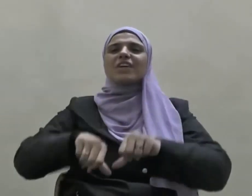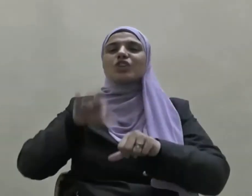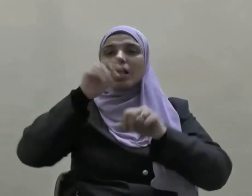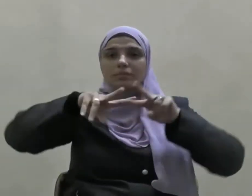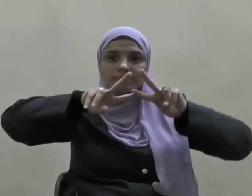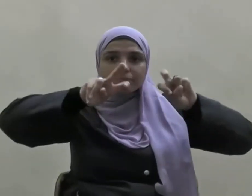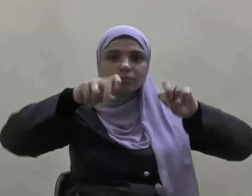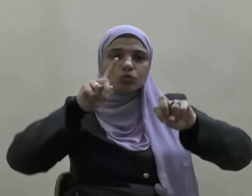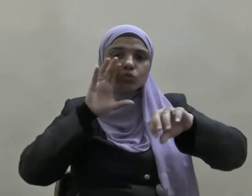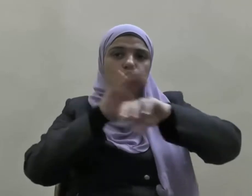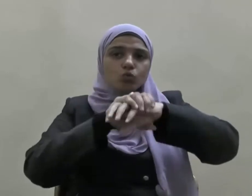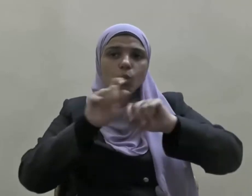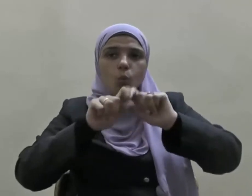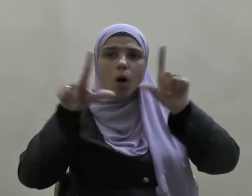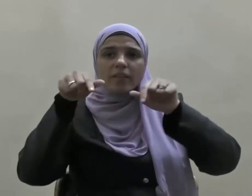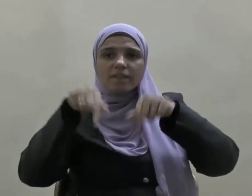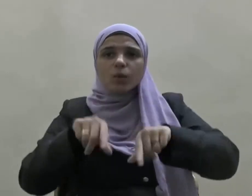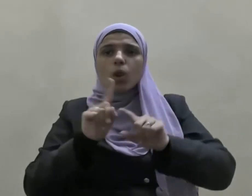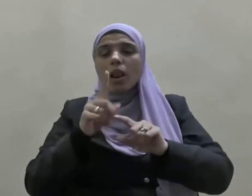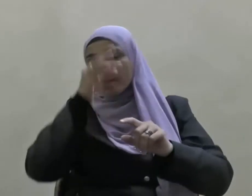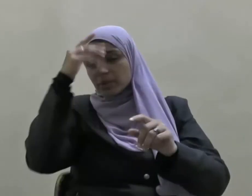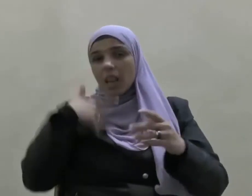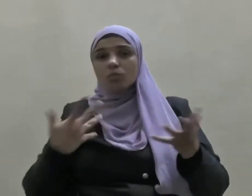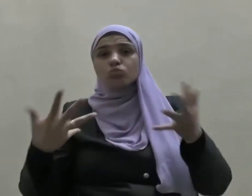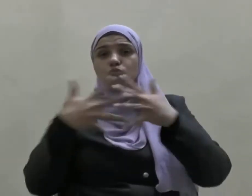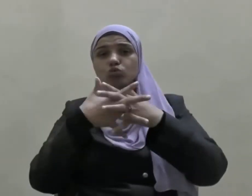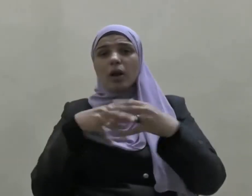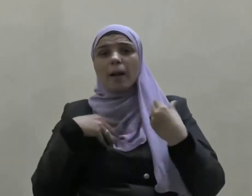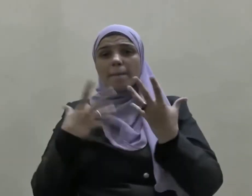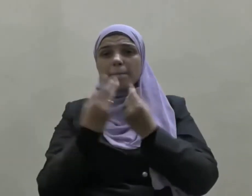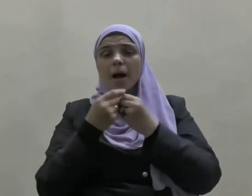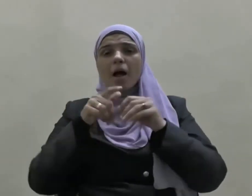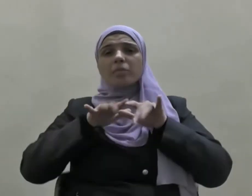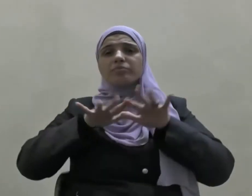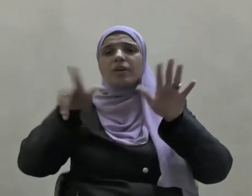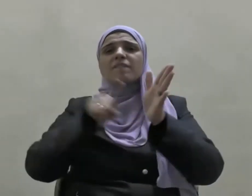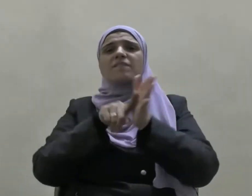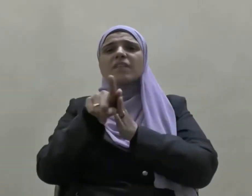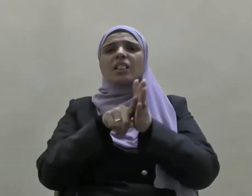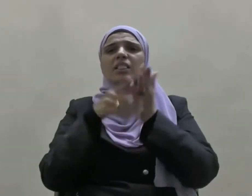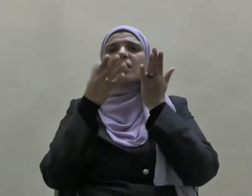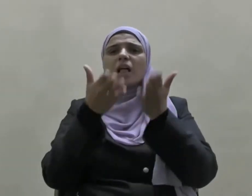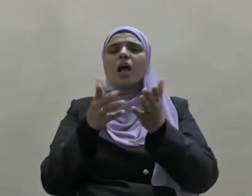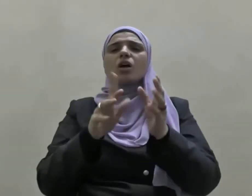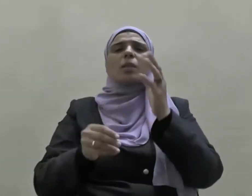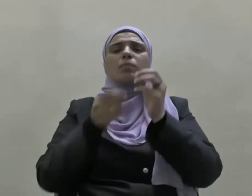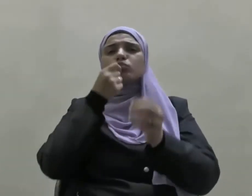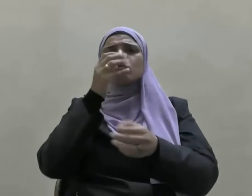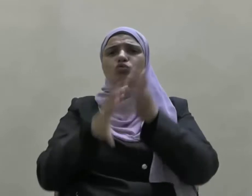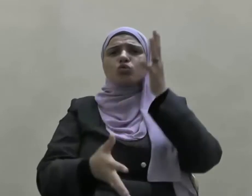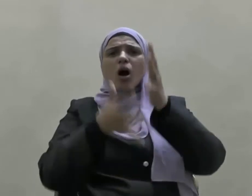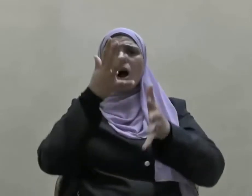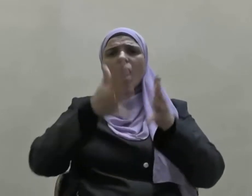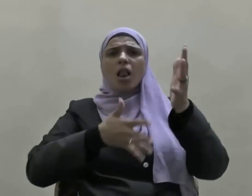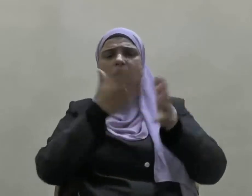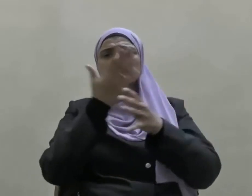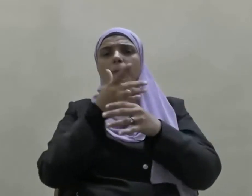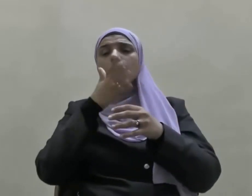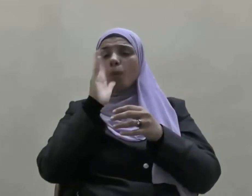مصدرها فيكون من من شارك في بث الفتنة وإشعالها ورب